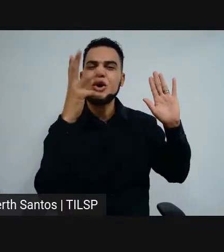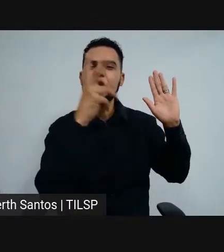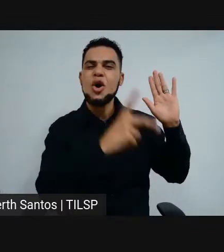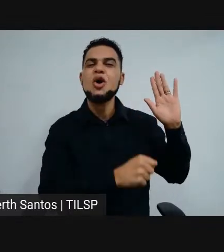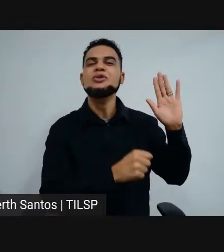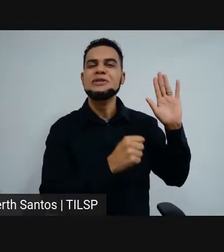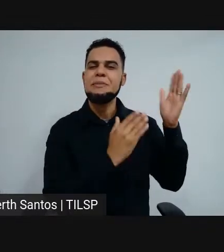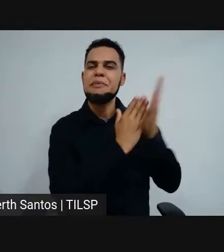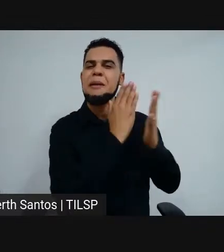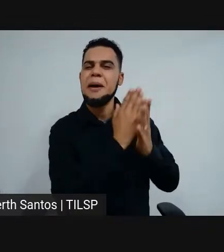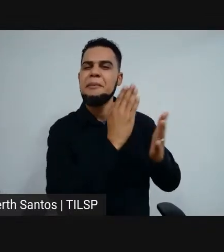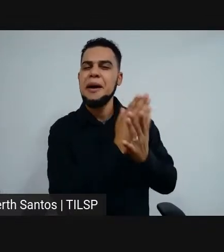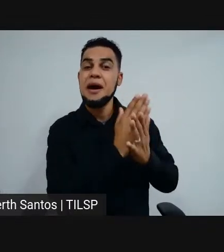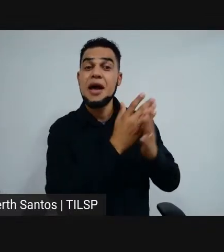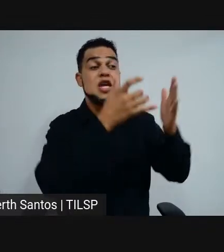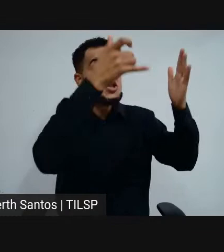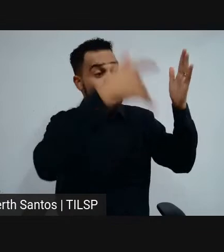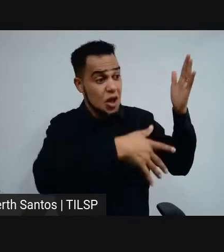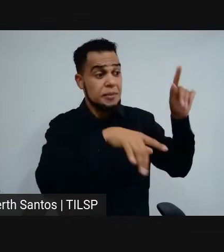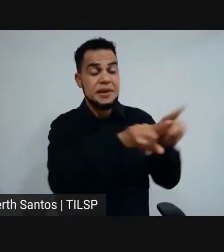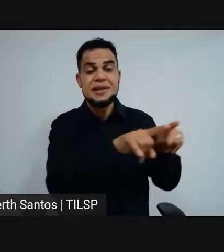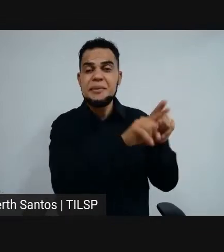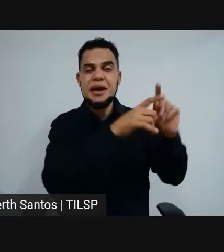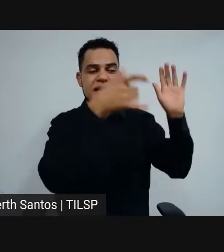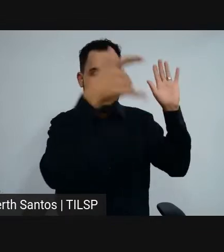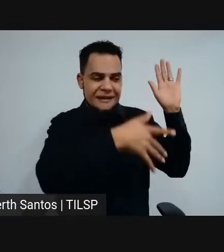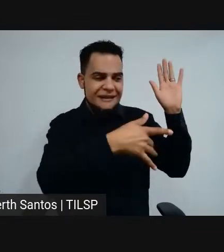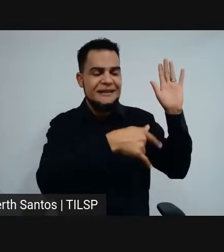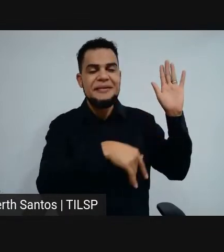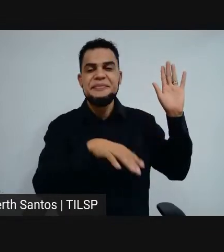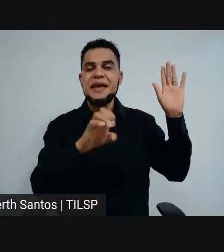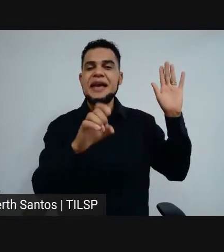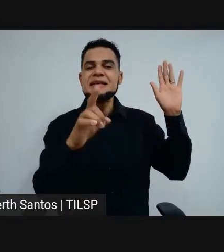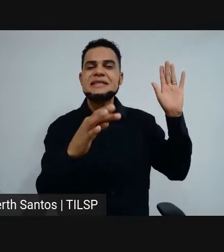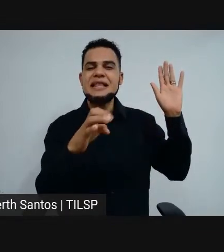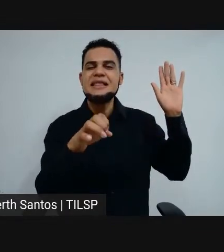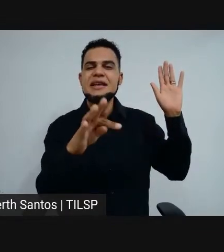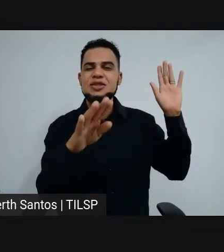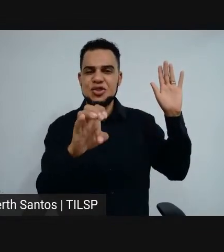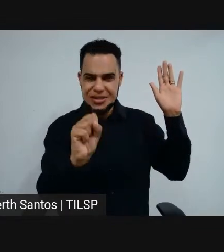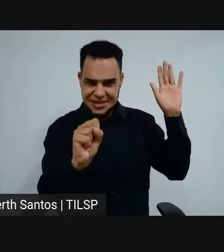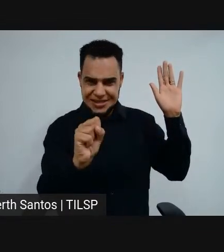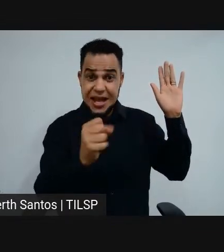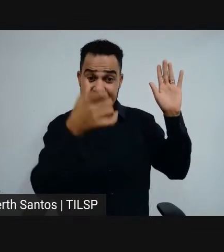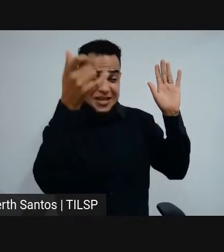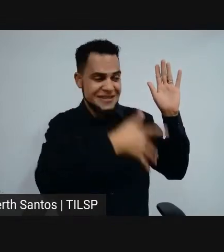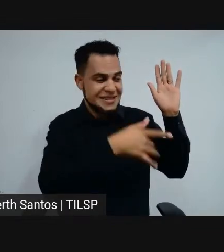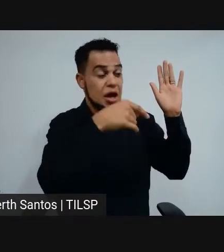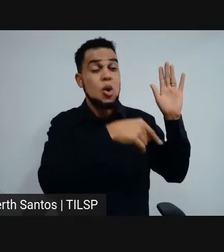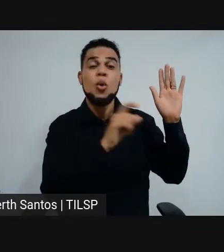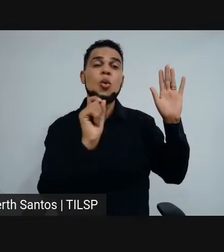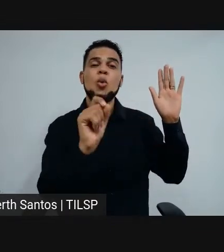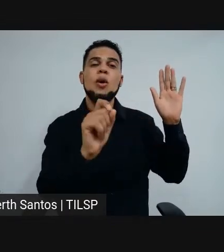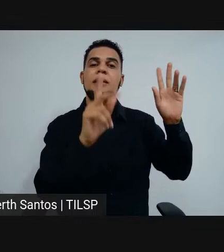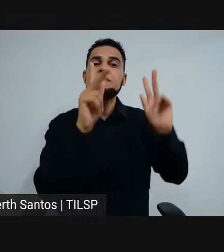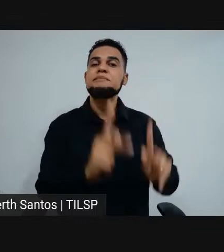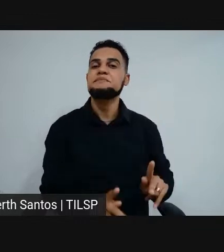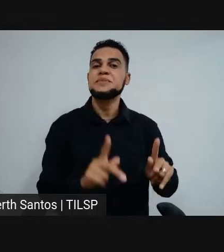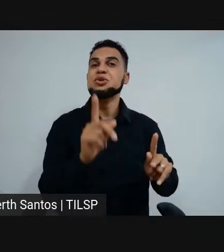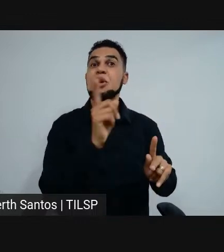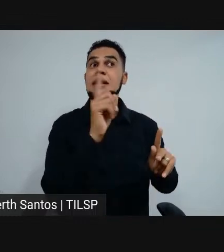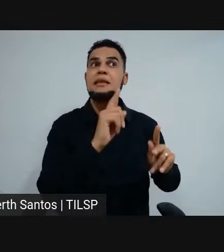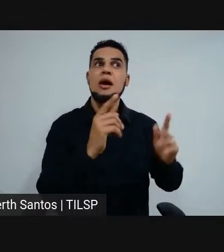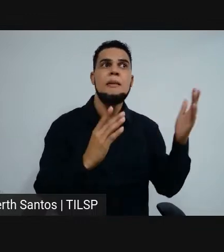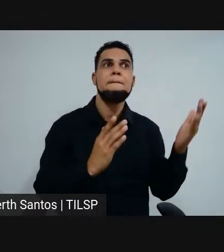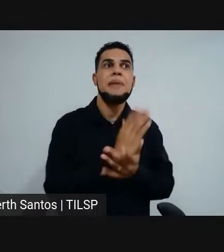excedentes. O que são os candidatos excedentes? Candidatos excedentes são aqueles que, inicialmente, não estão aprovados